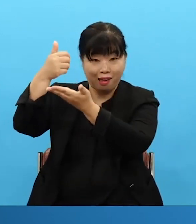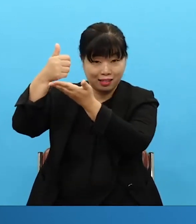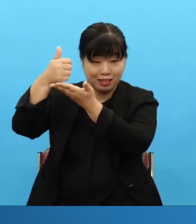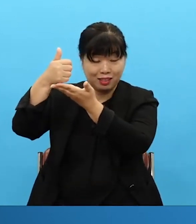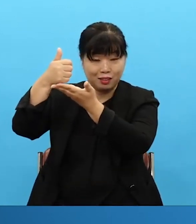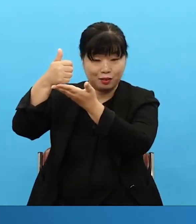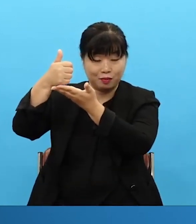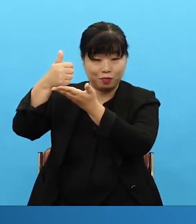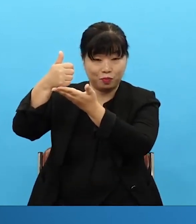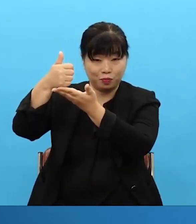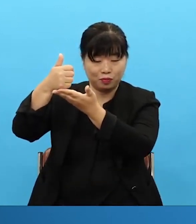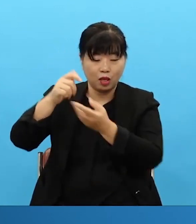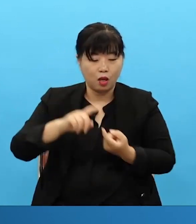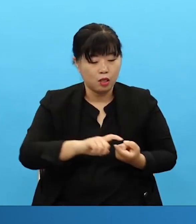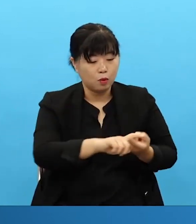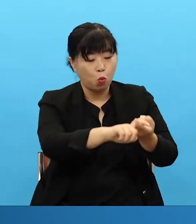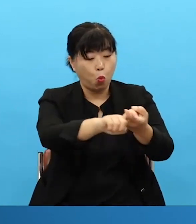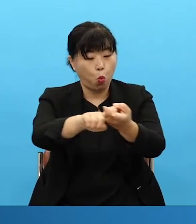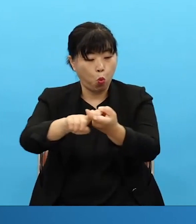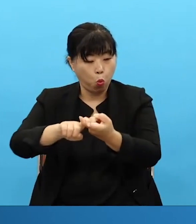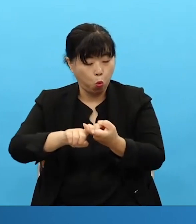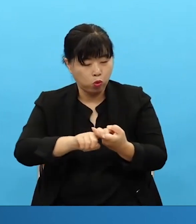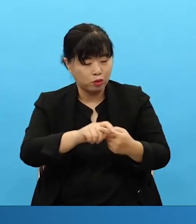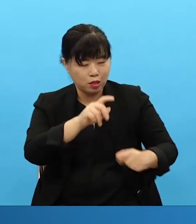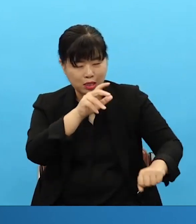원내스를 제일 잘할 수 있는 사람을 세웠습니다.